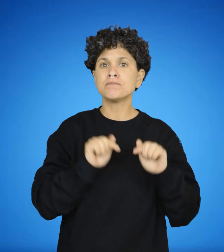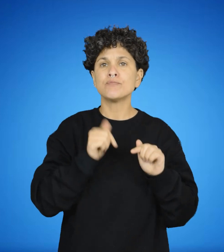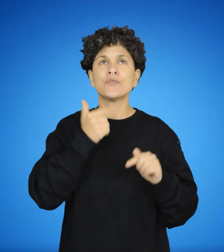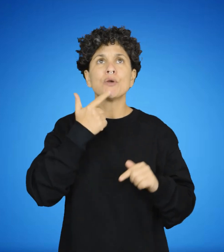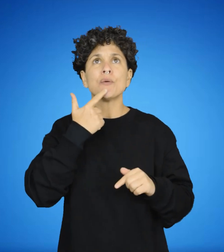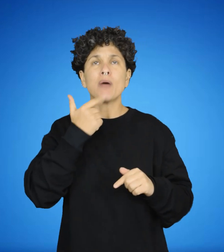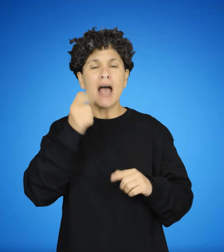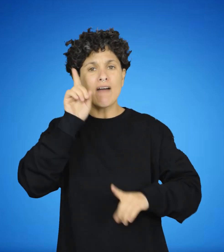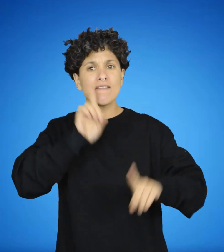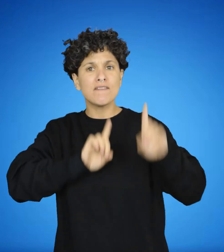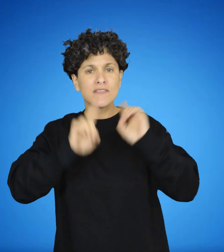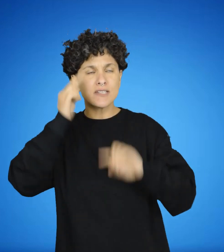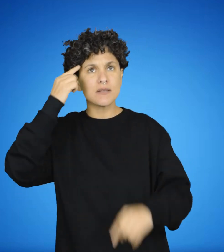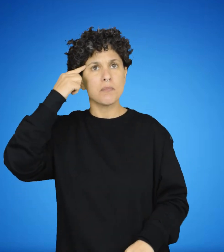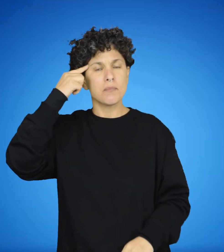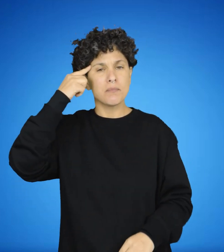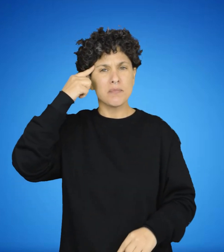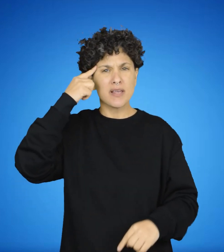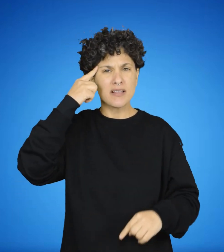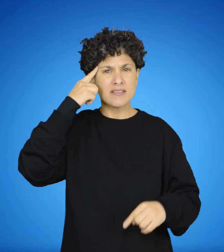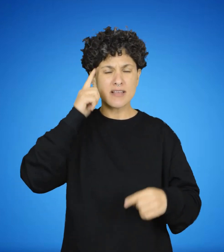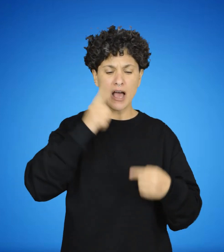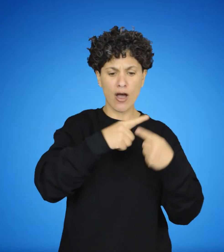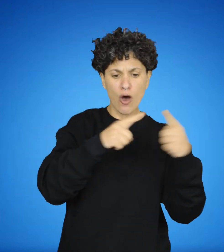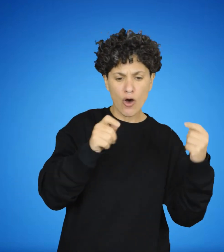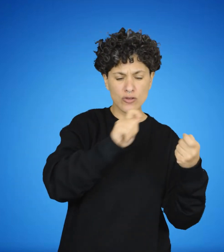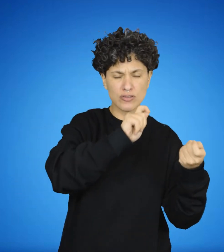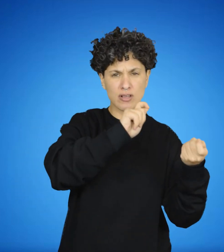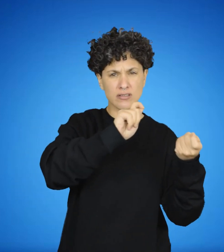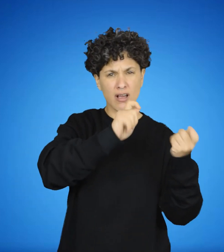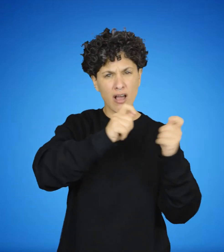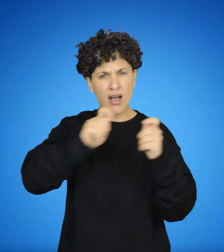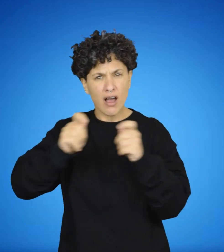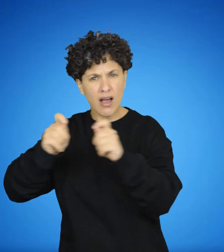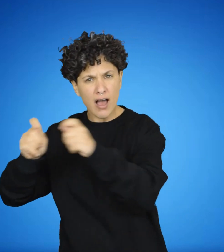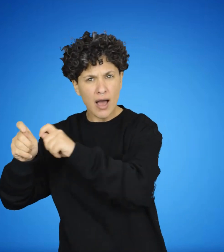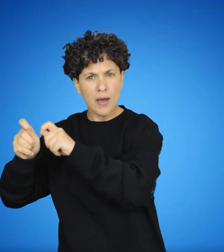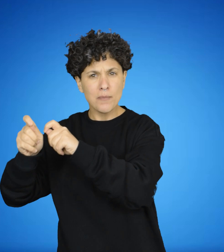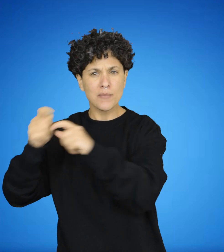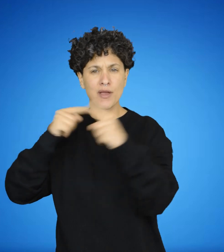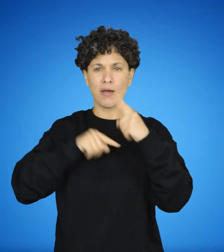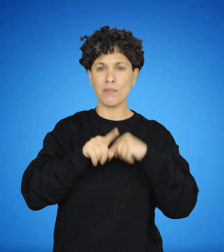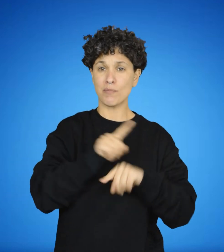Decir que una cosa es idéntica a sí misma significa que una cosa es una cosa.